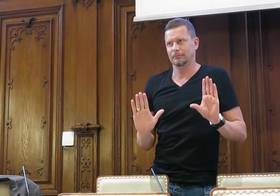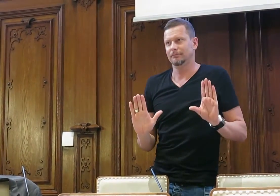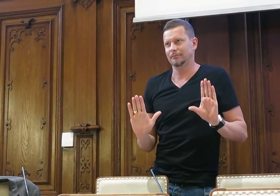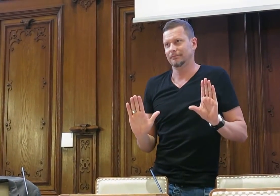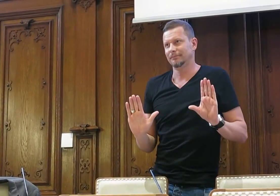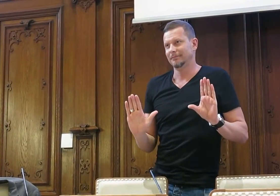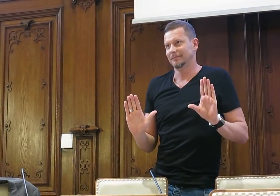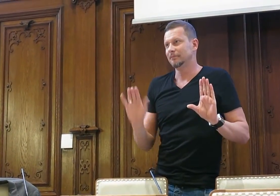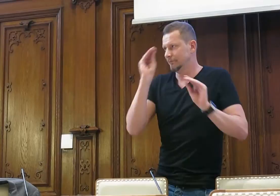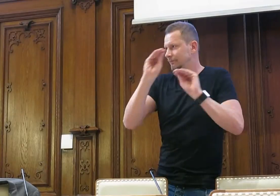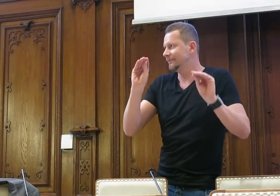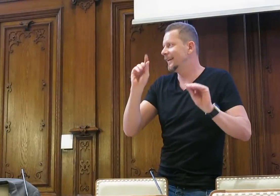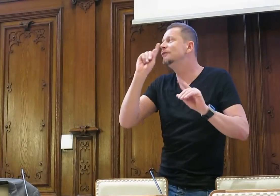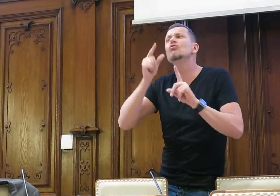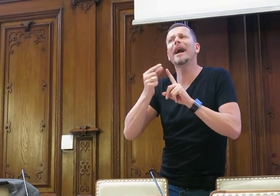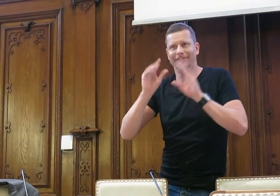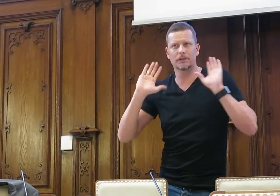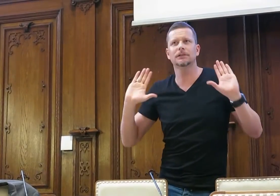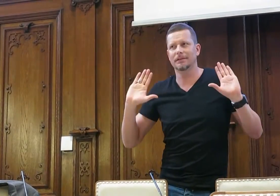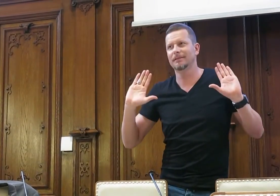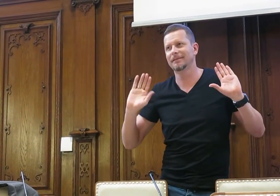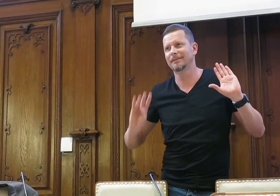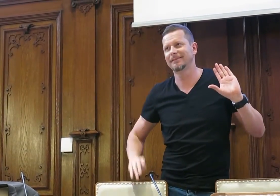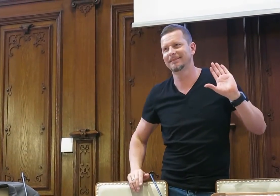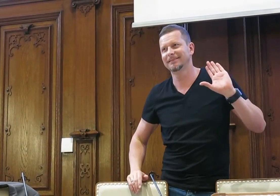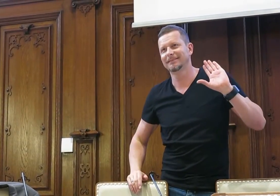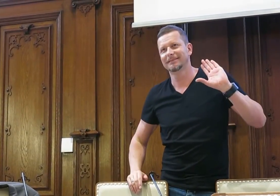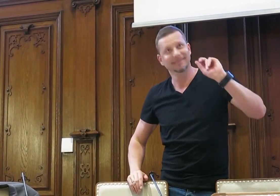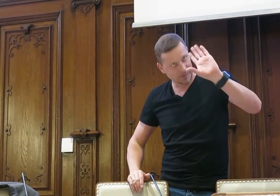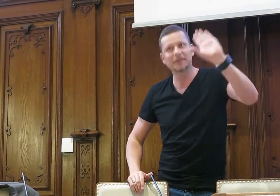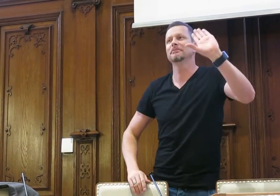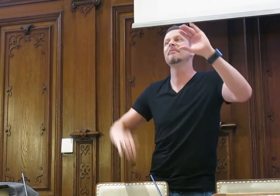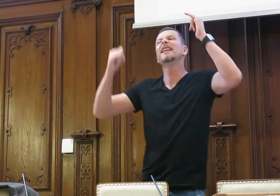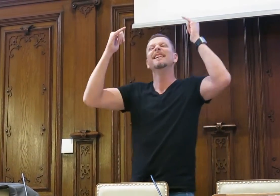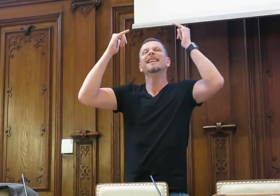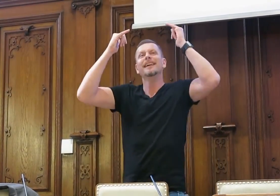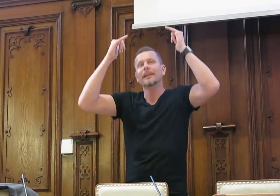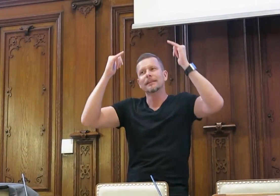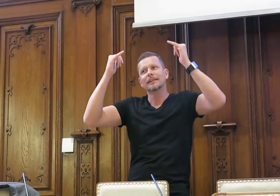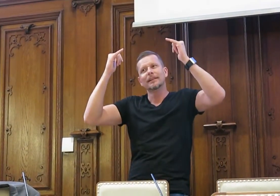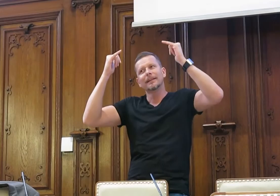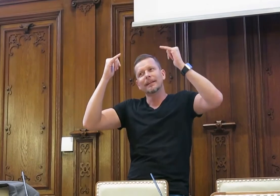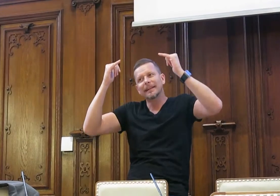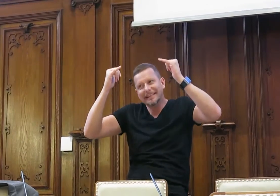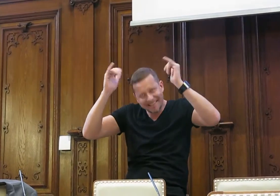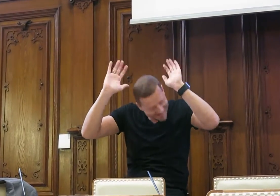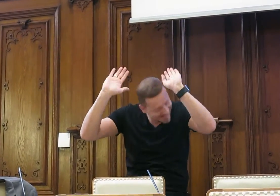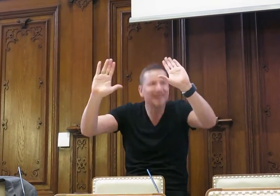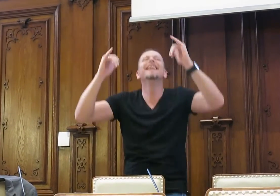Bitte die Hörerinnen, dies natürlich jetzt nicht betroffen zu sein und nicht beleidigt zu sein. Es ist einfach in unserer Kultur so übrig, dass man gegen die